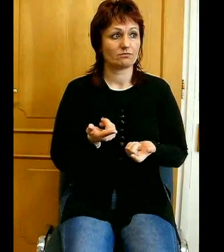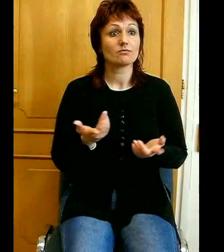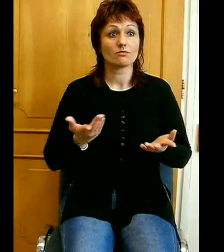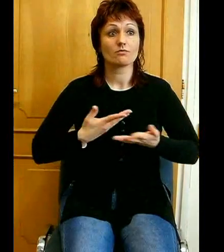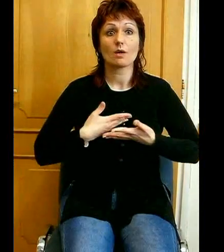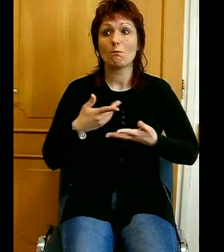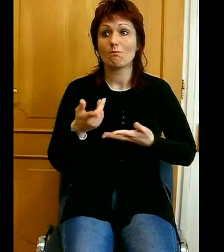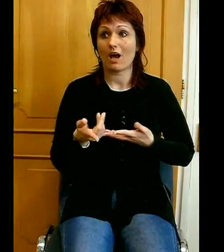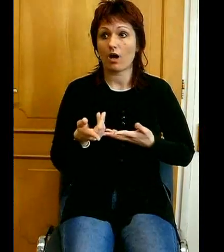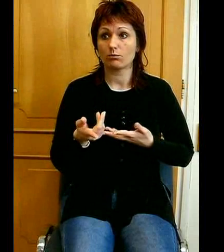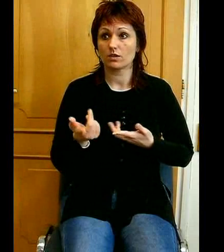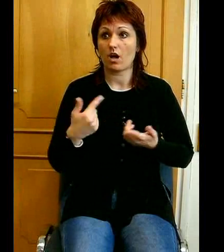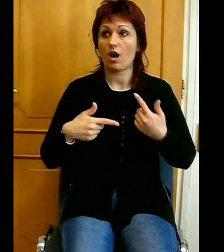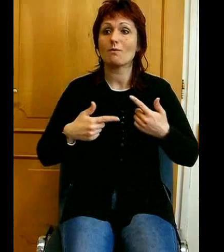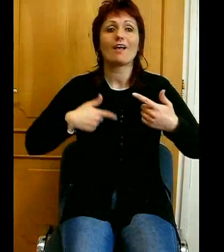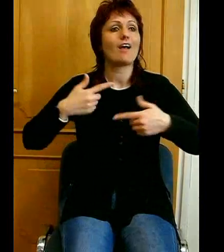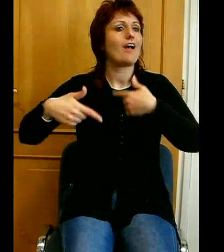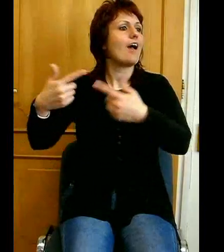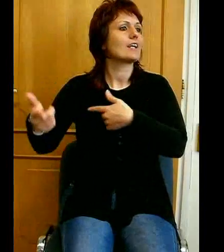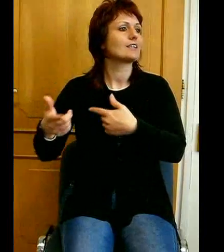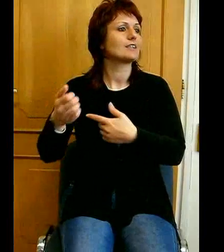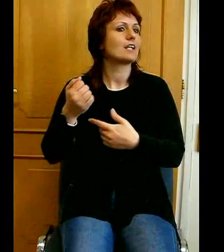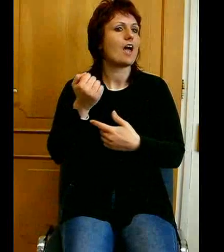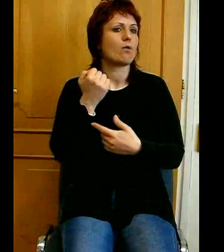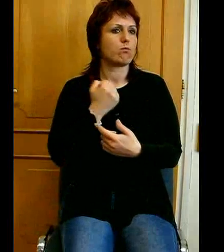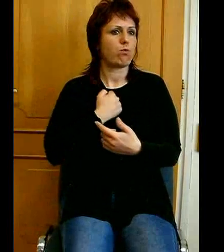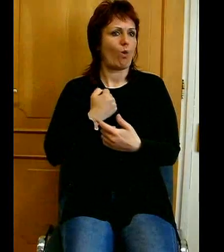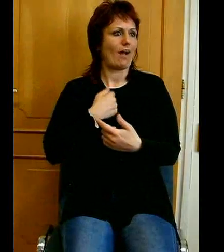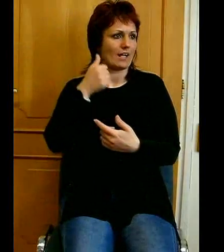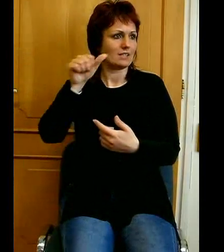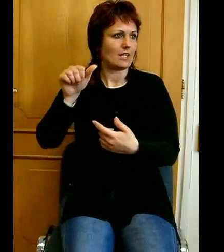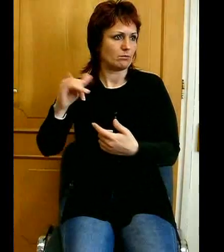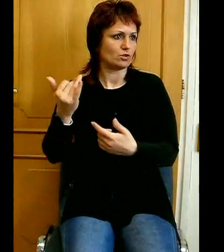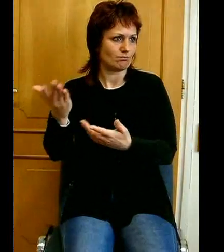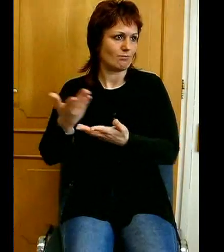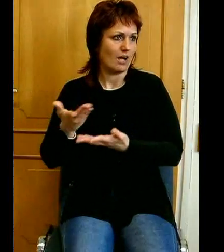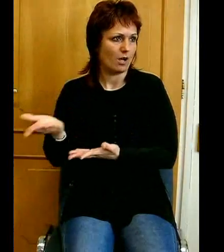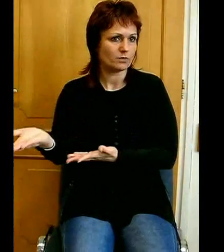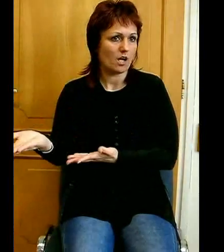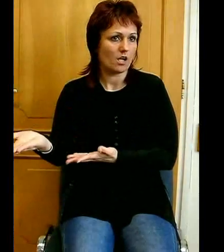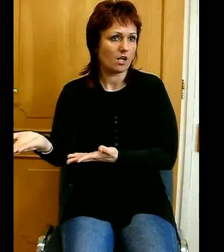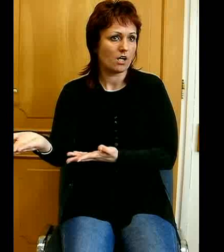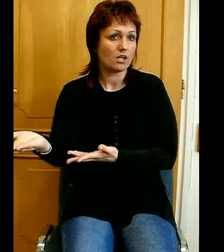erdetileg fogány népünk is. Ő tehát senkit nem övidített meg azzal,